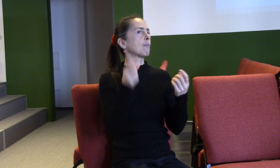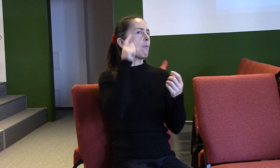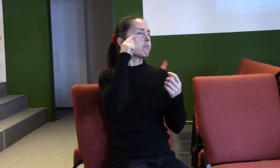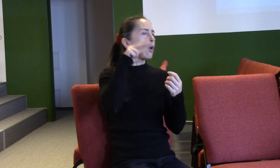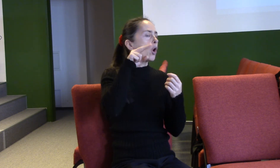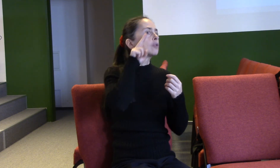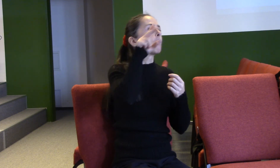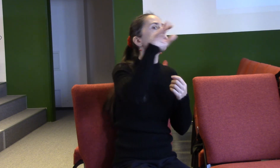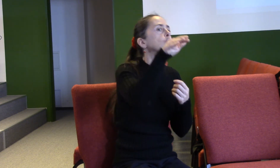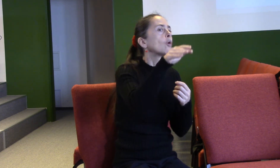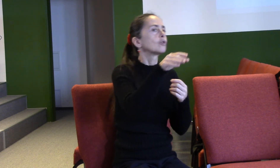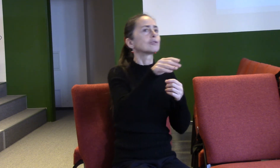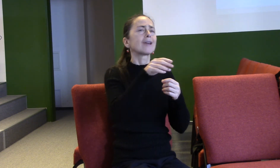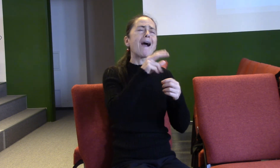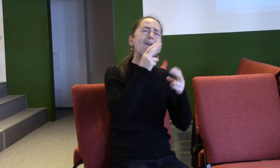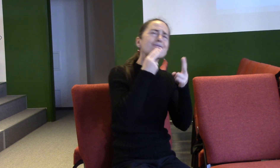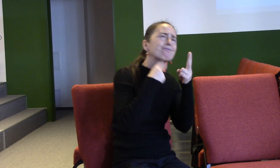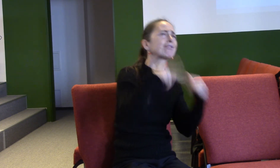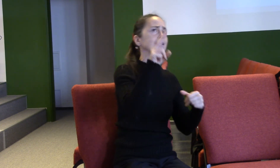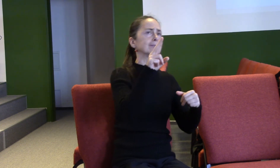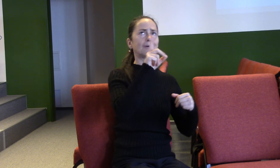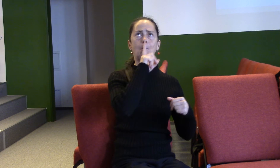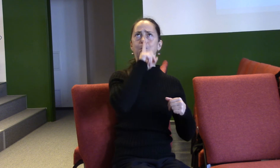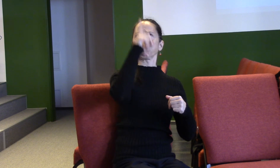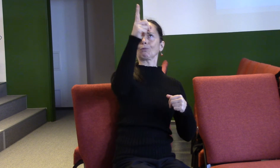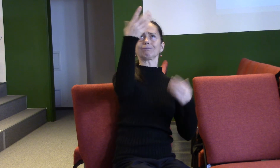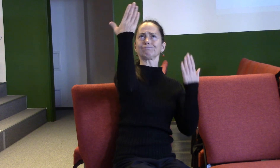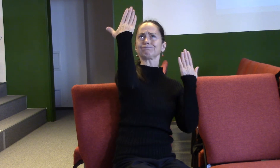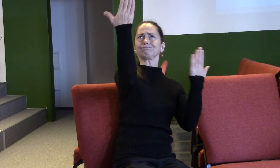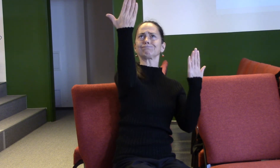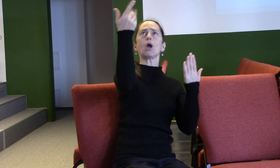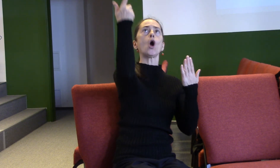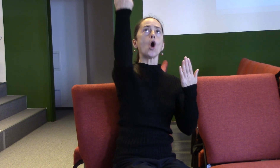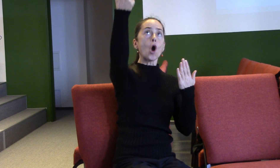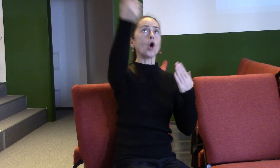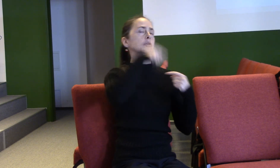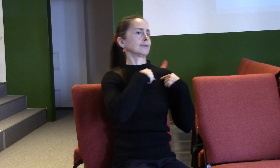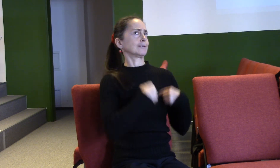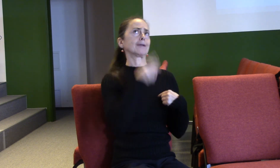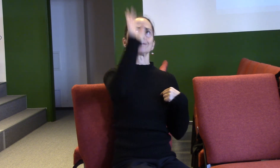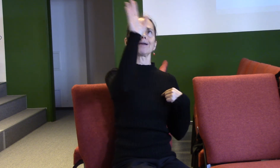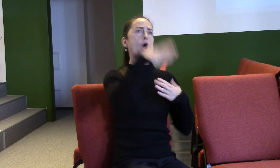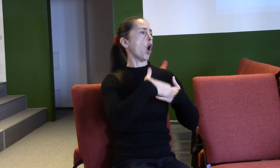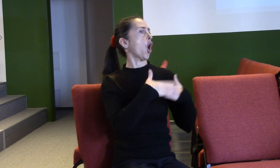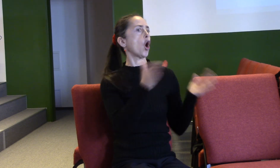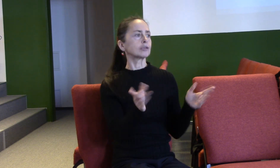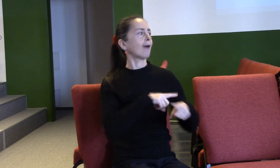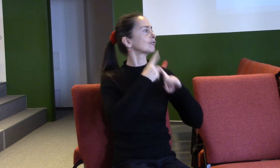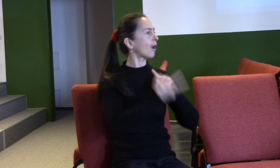Ta největší a nejdůvěrýhodnější bytost ve vesmíru. On nám otevřel své srdce, zpřátelil se s námi a